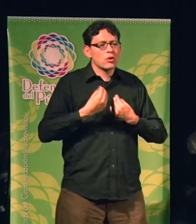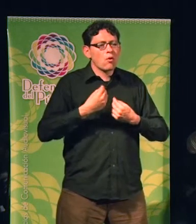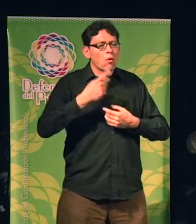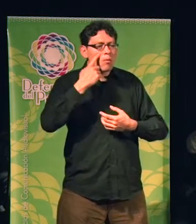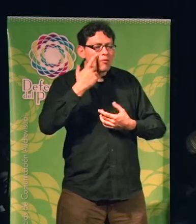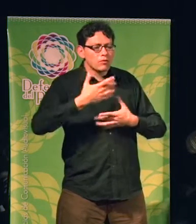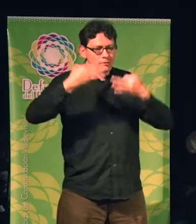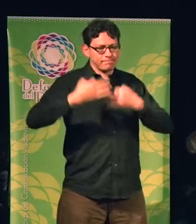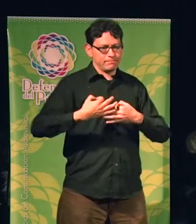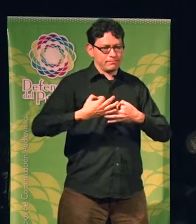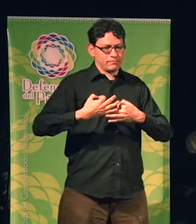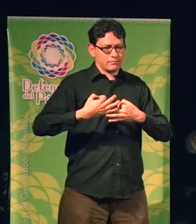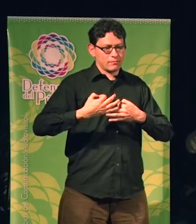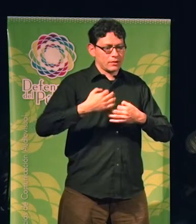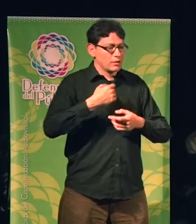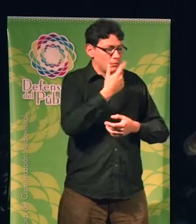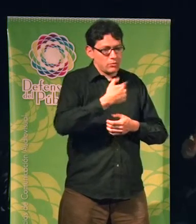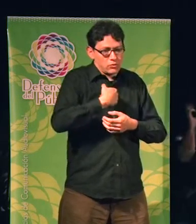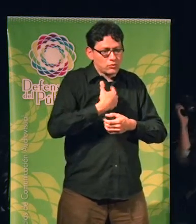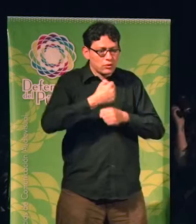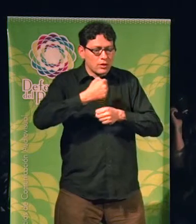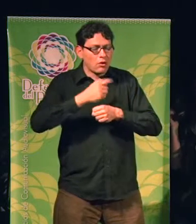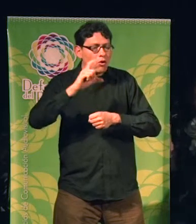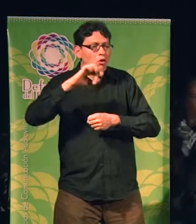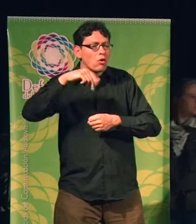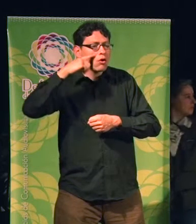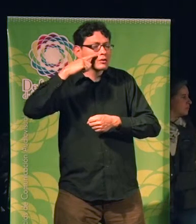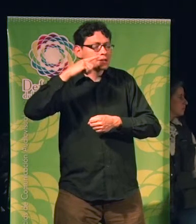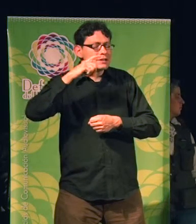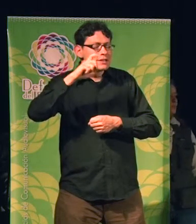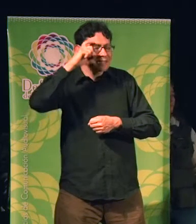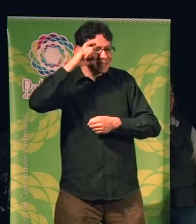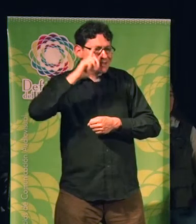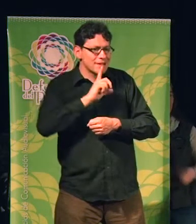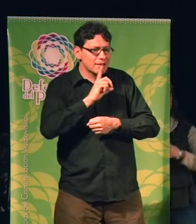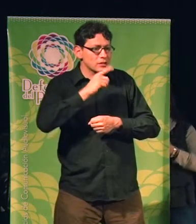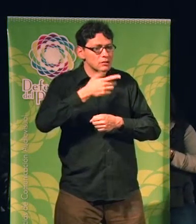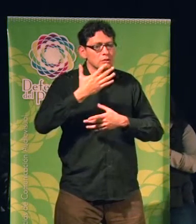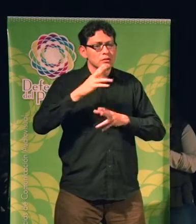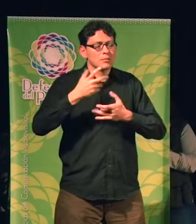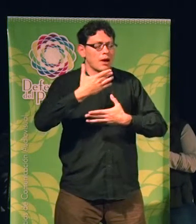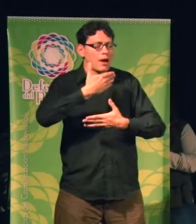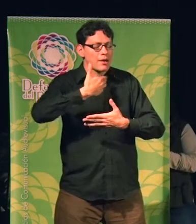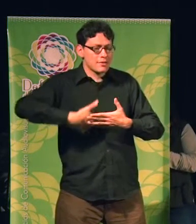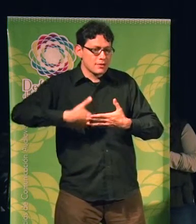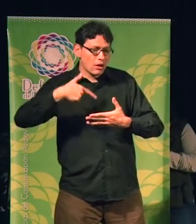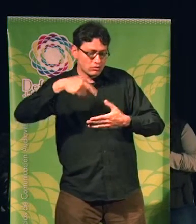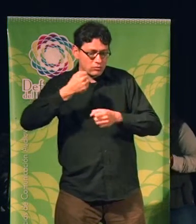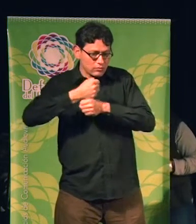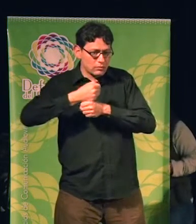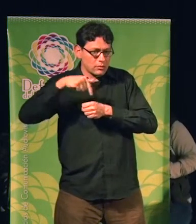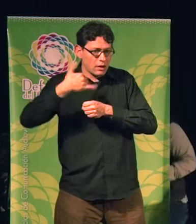dependo, trabajo para el Estado, trabajo para el CONICET, que es una entidad estatal. Entonces, la gente tiene